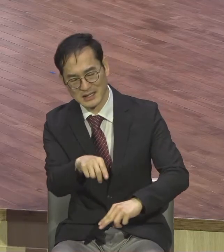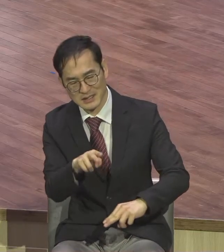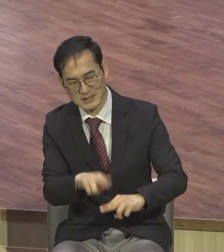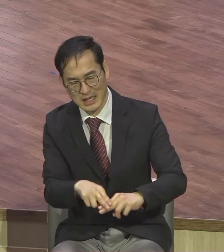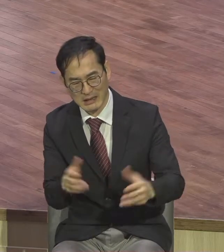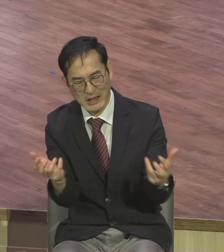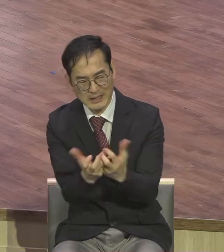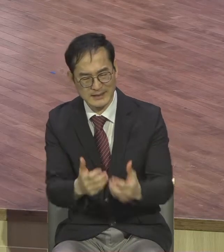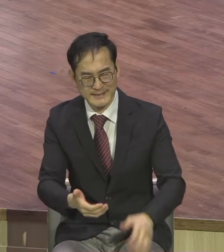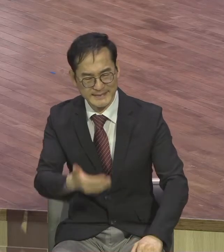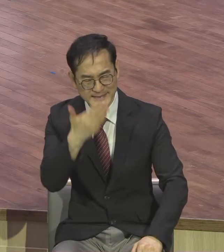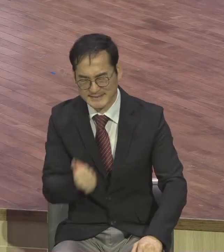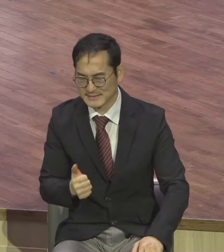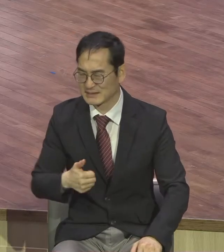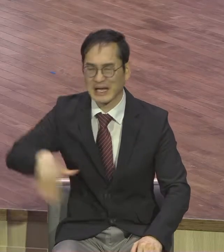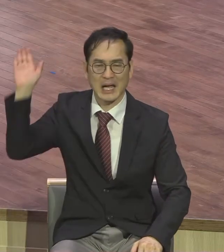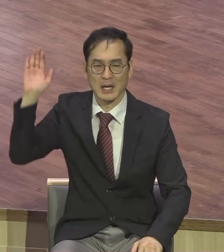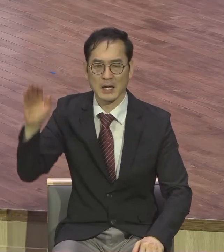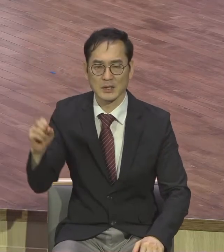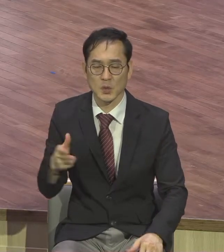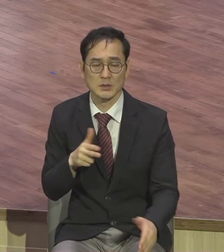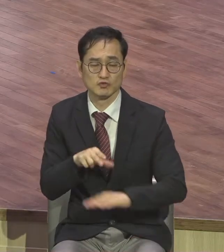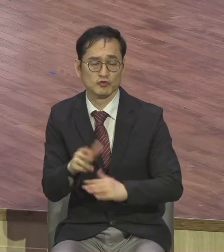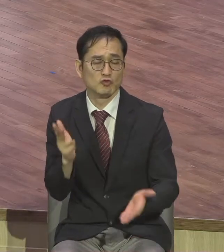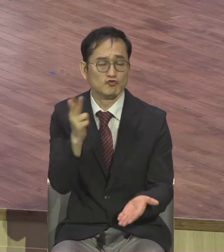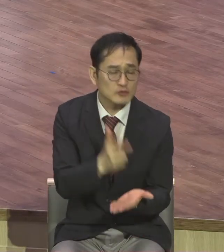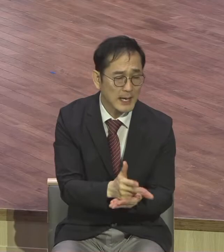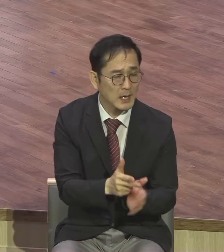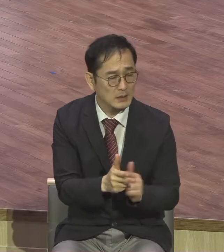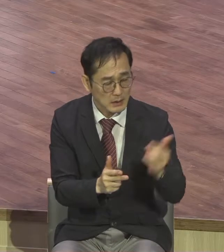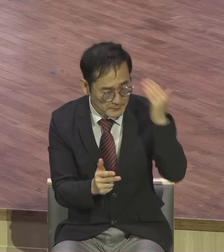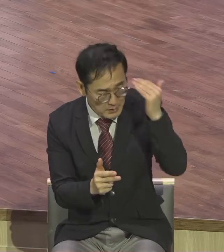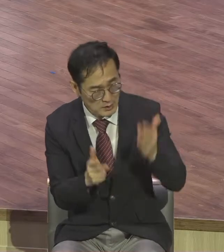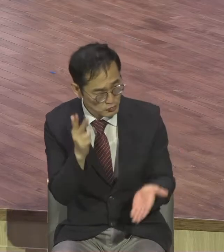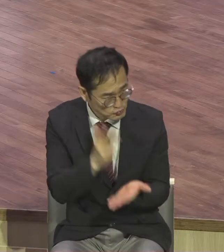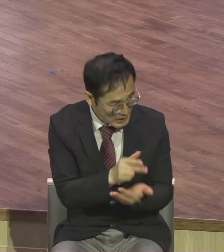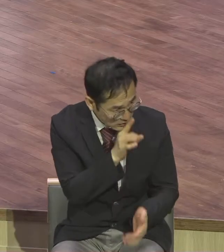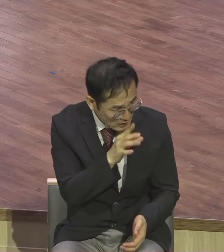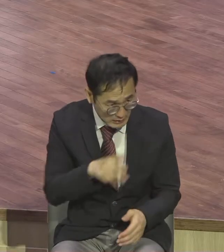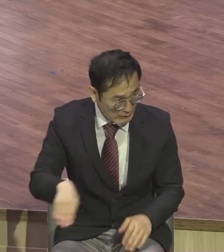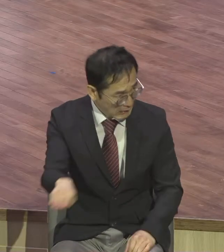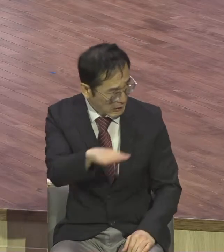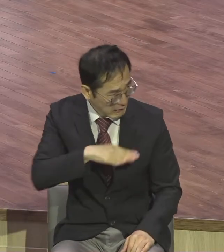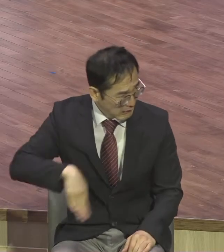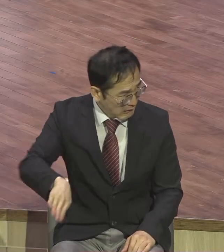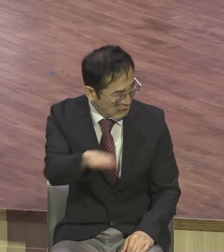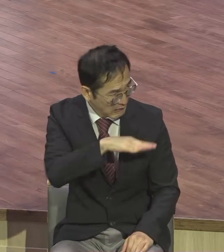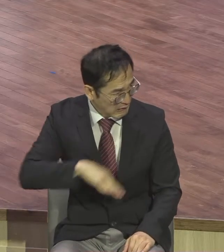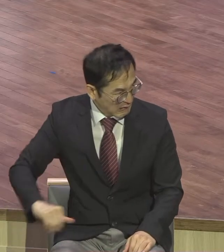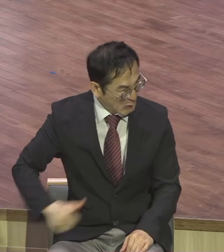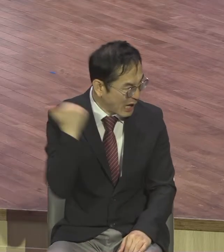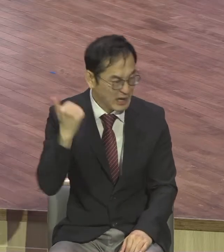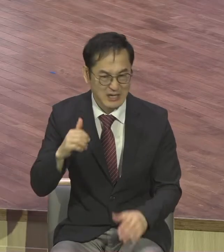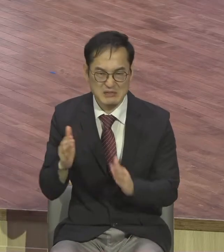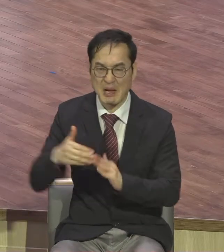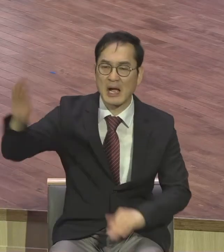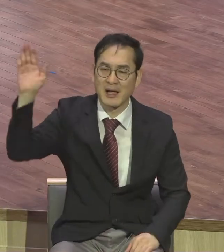뭐 서론 뭐 사람 말 한마디 이 서론에 딱 잡혀버리면 본론 놓쳐버려요 이 사단이 노리는 방법입니다 사단이